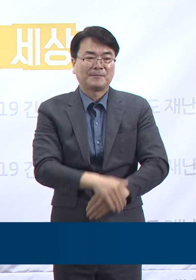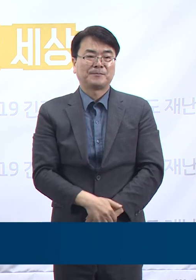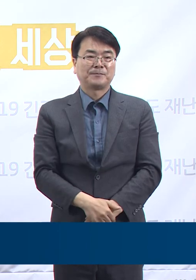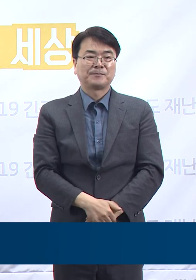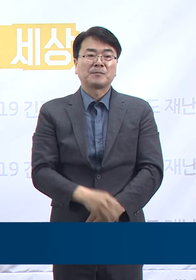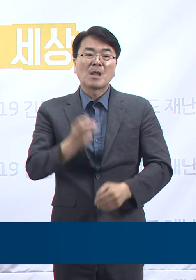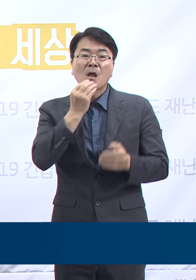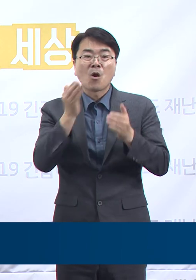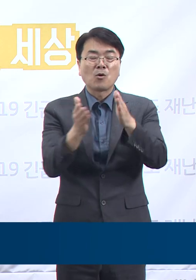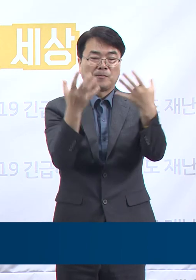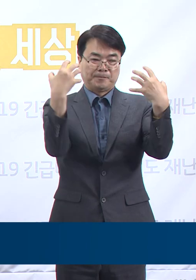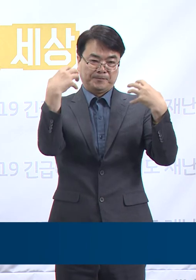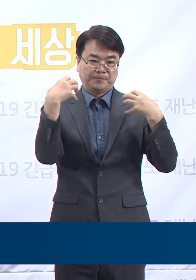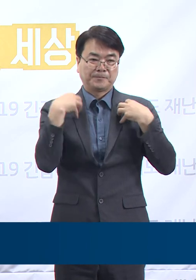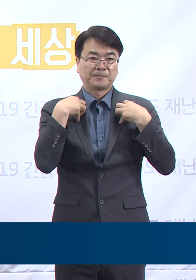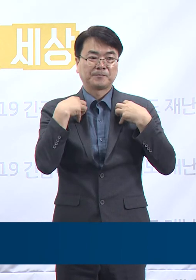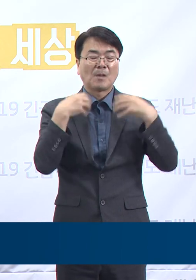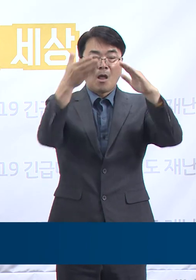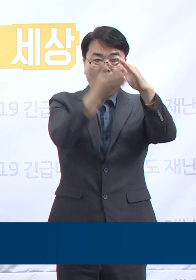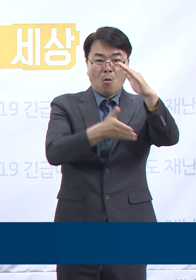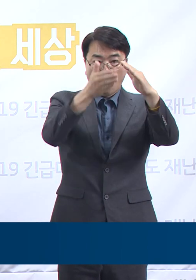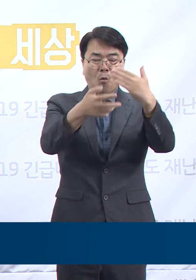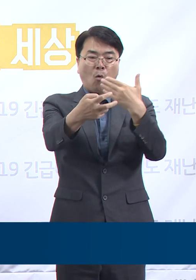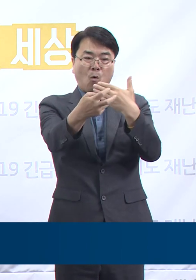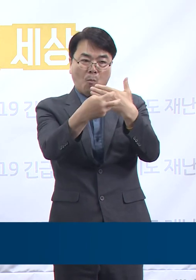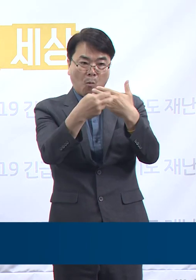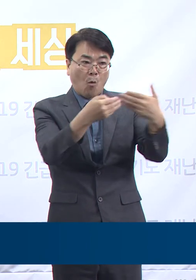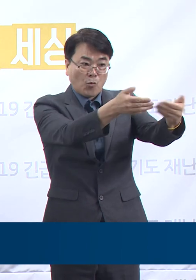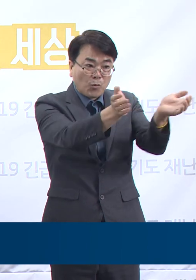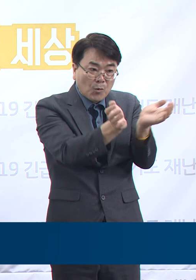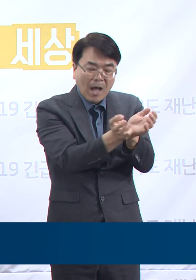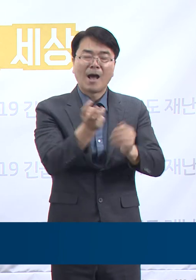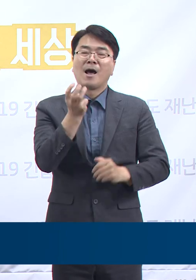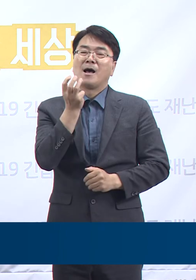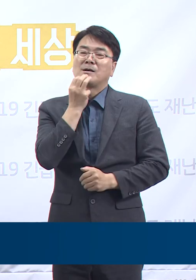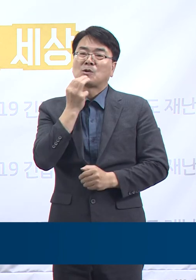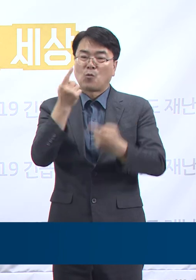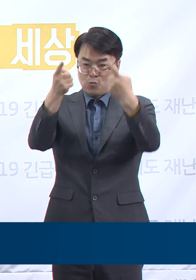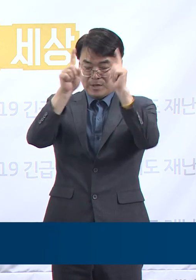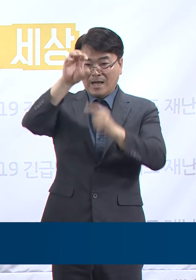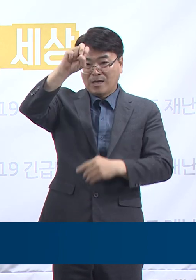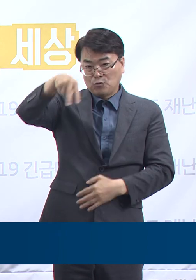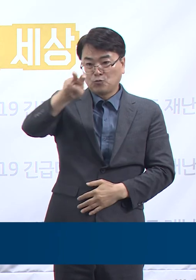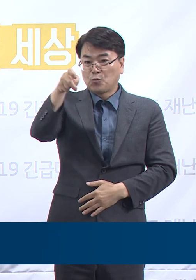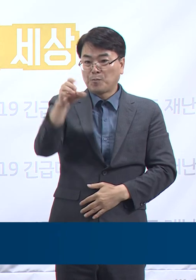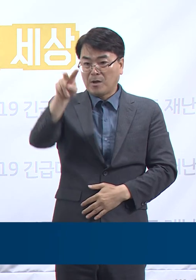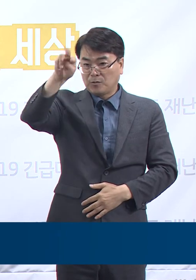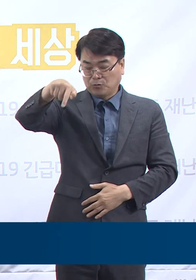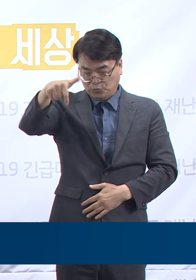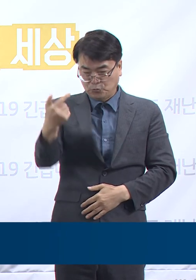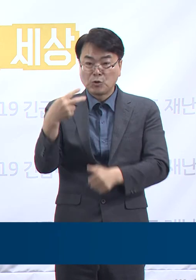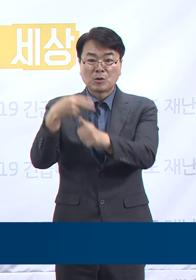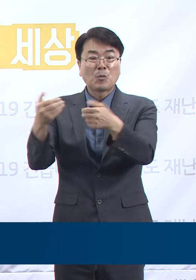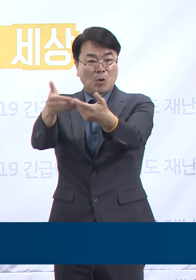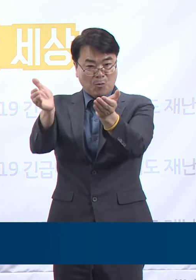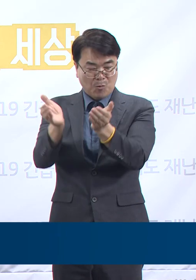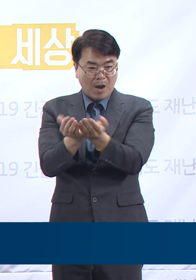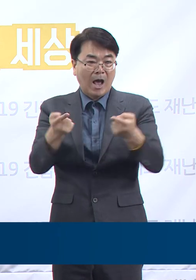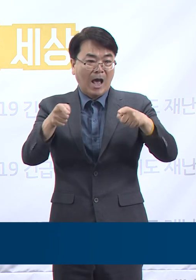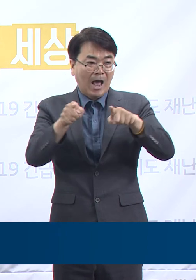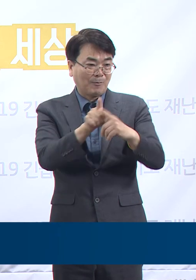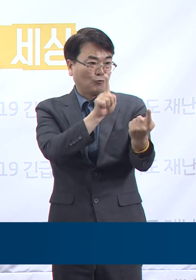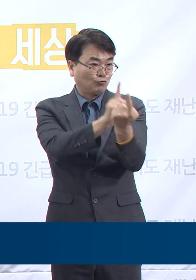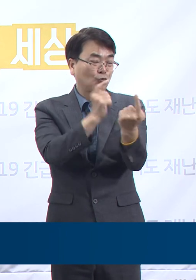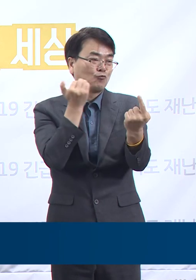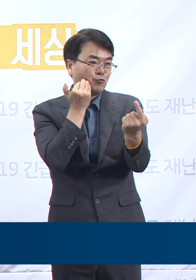경기도는 경기도 공공보건의료지원단, 서울대학교 보건대학원 유명순 교수와 공동으로 대상을 세분화해